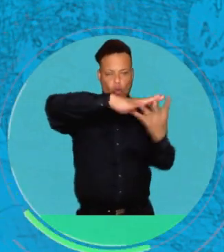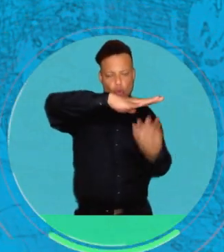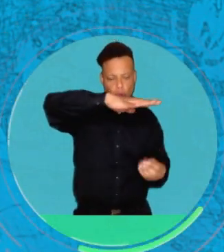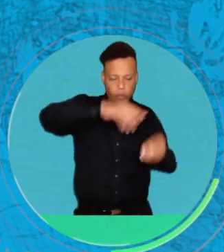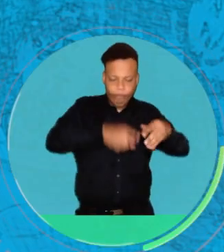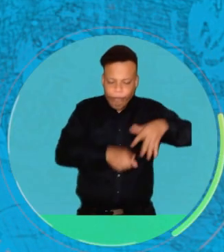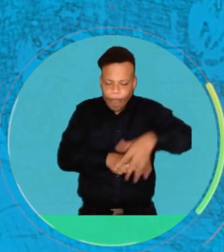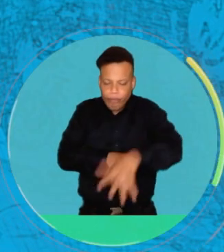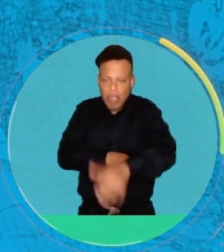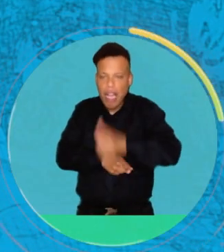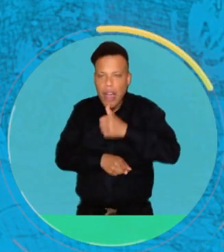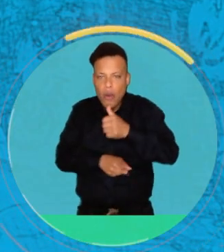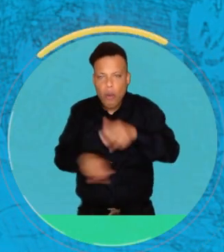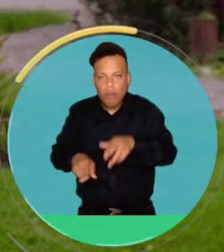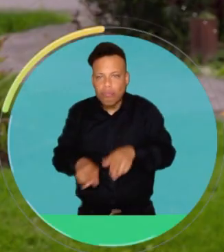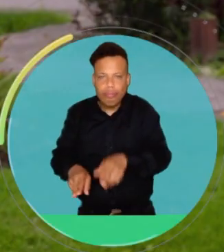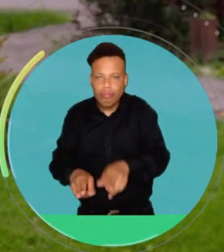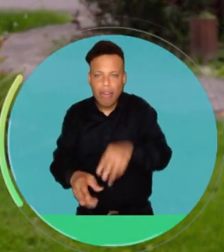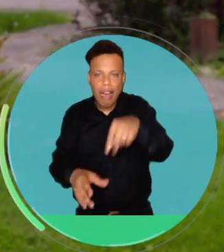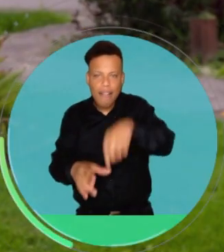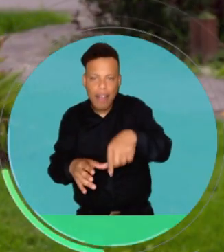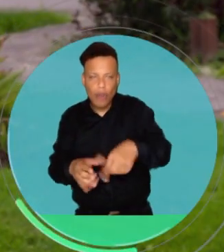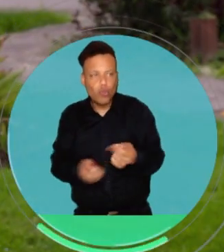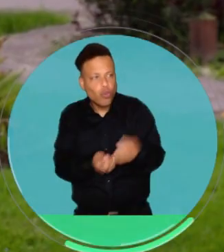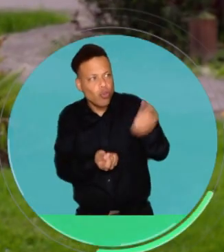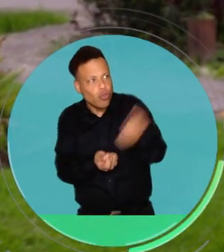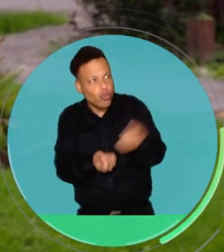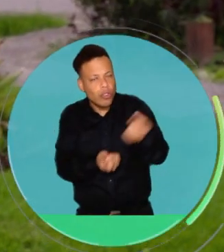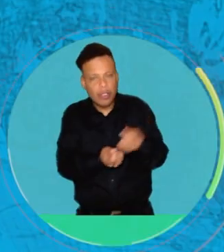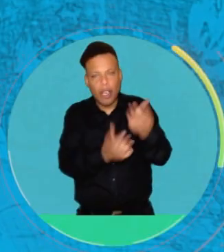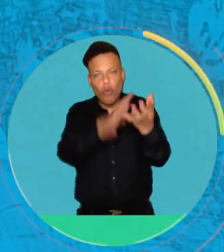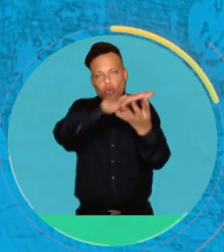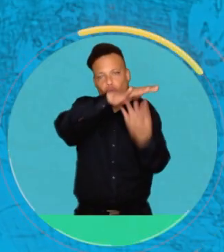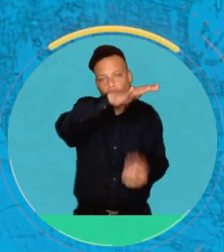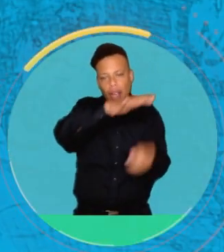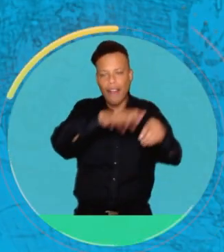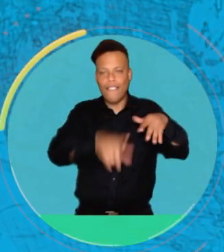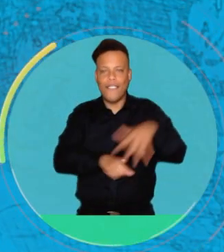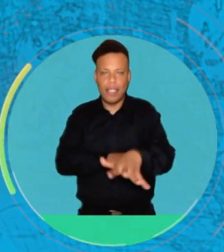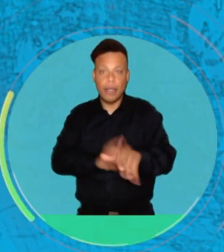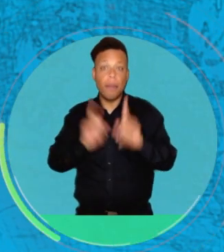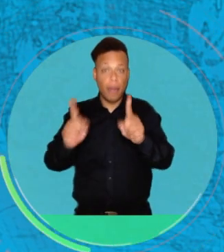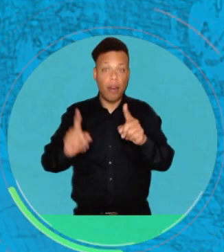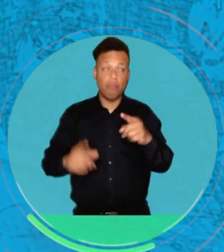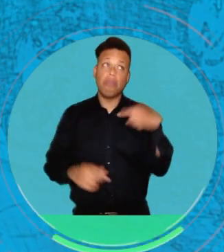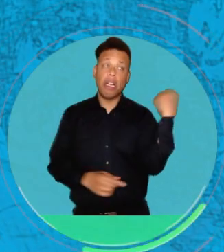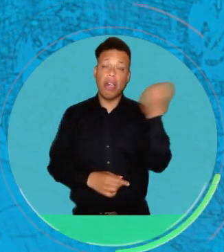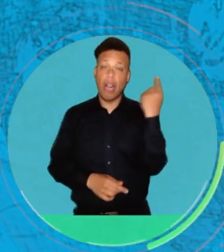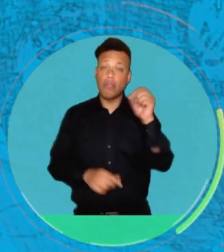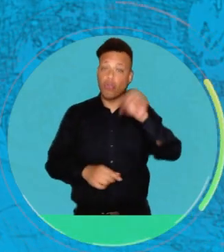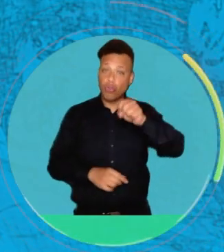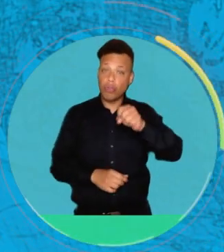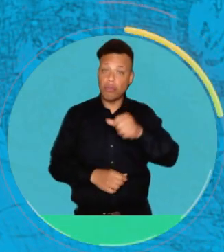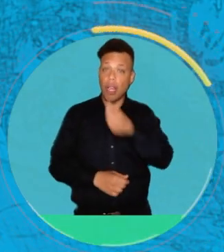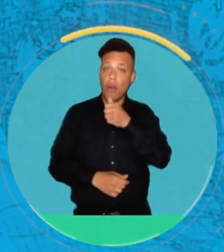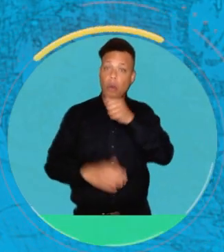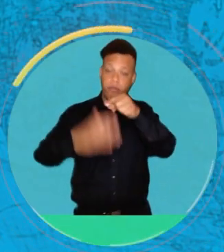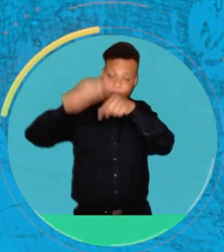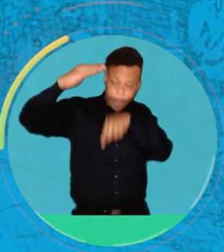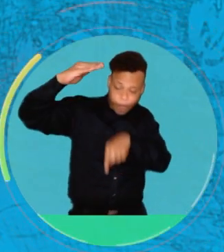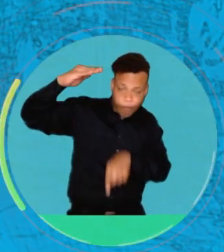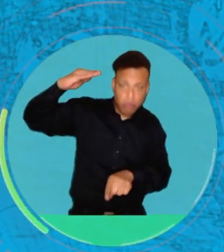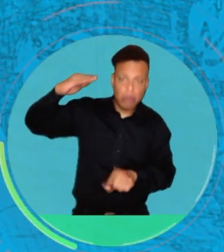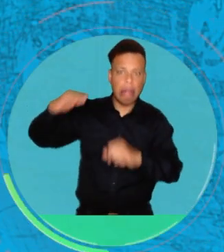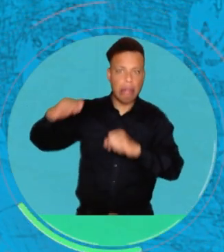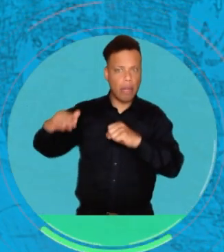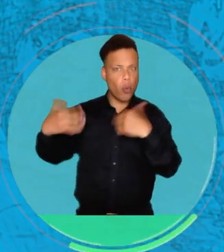aguas subterráneas que están un poquito más cerca de la superficie. Pero hay casos donde generalmente sí, el agua